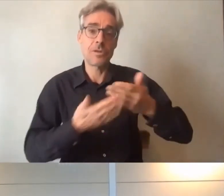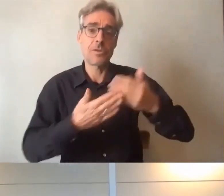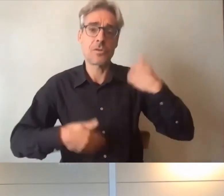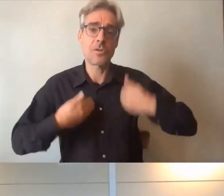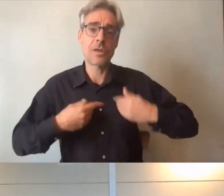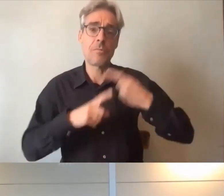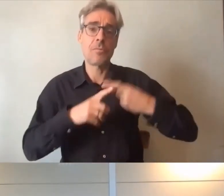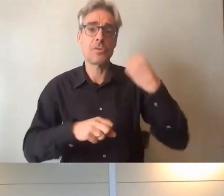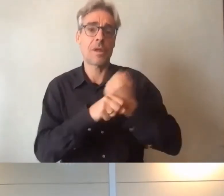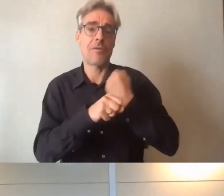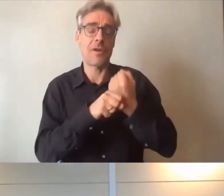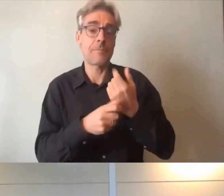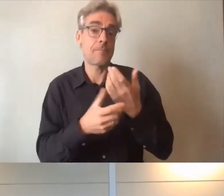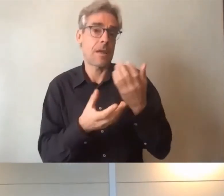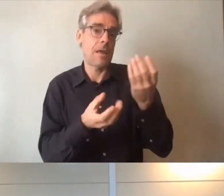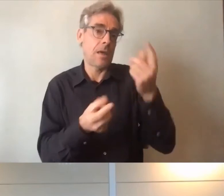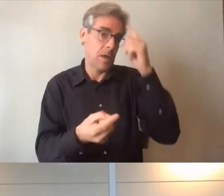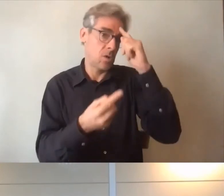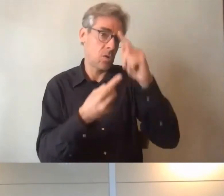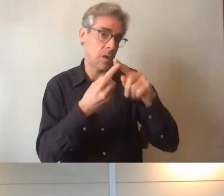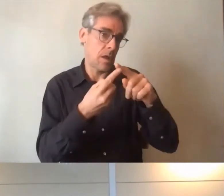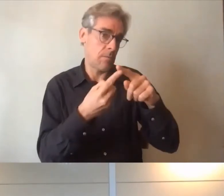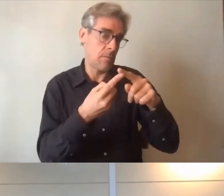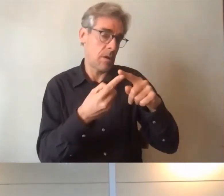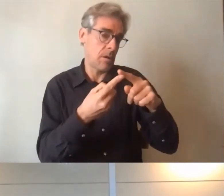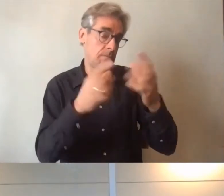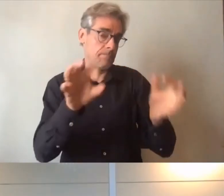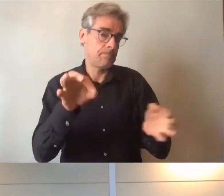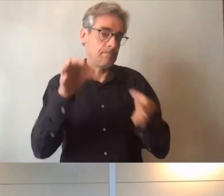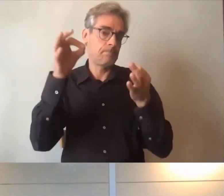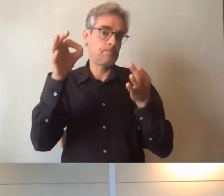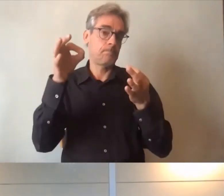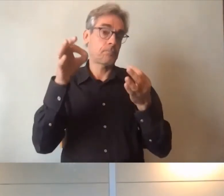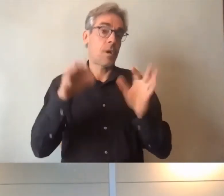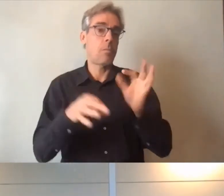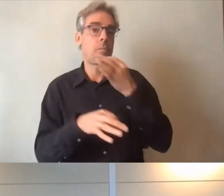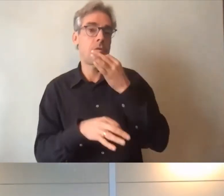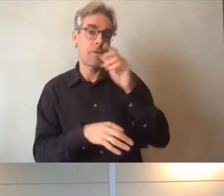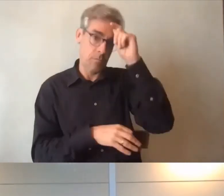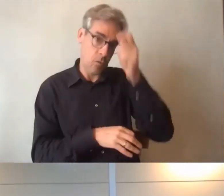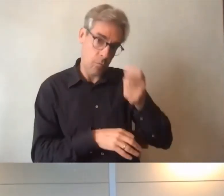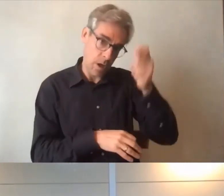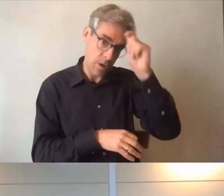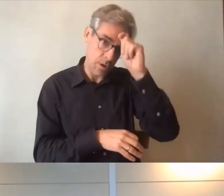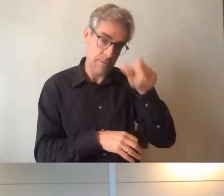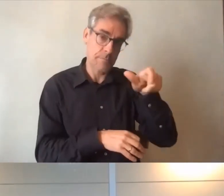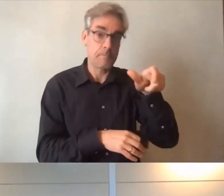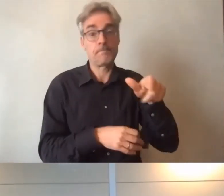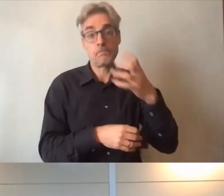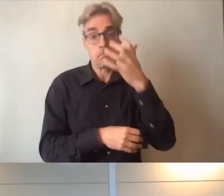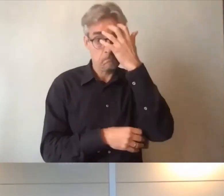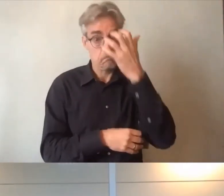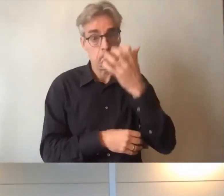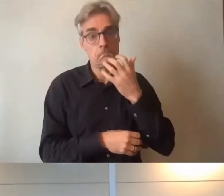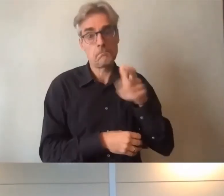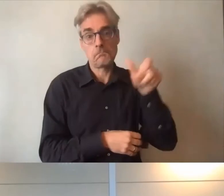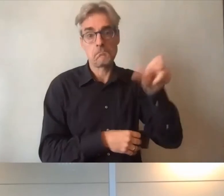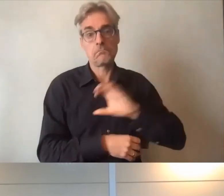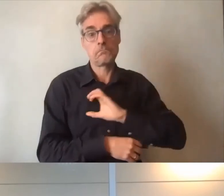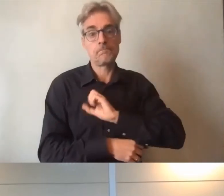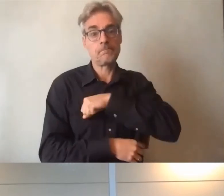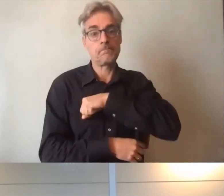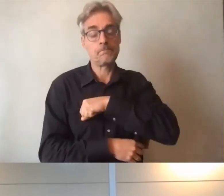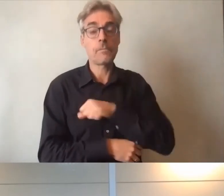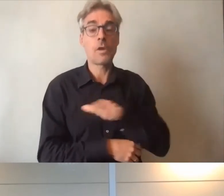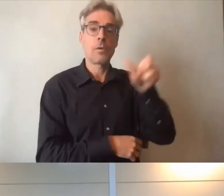et évoquer cela est pour moi l'occasion de rendre un hommage attristé à une femme qui a été